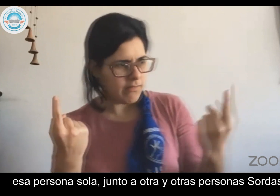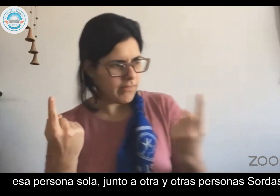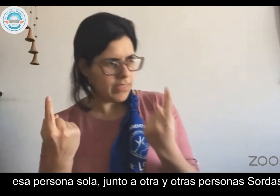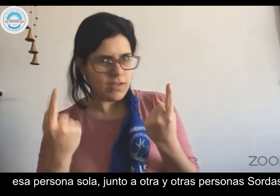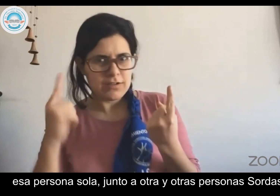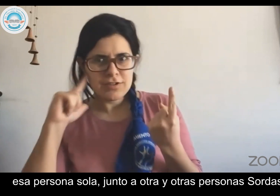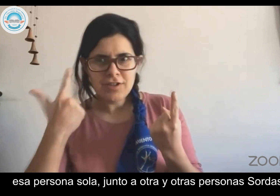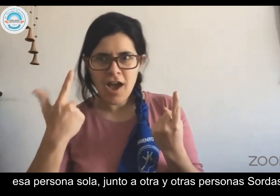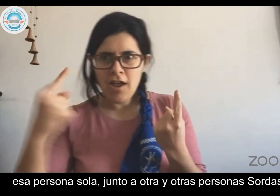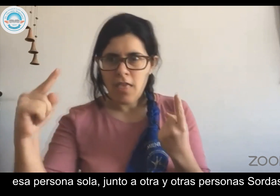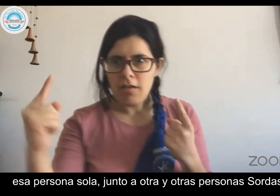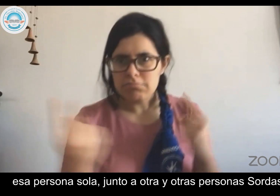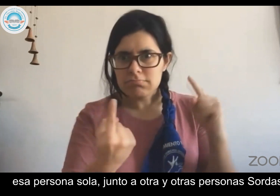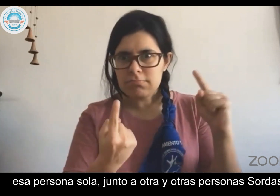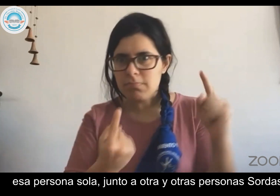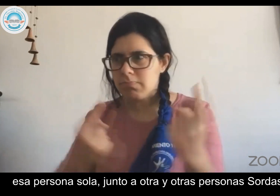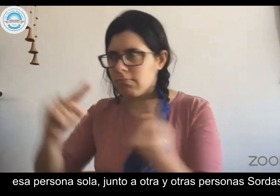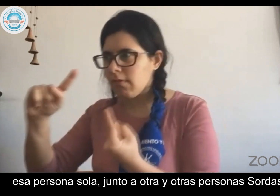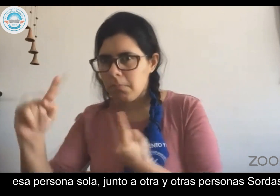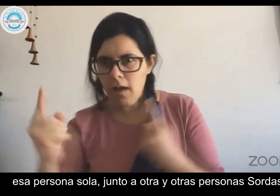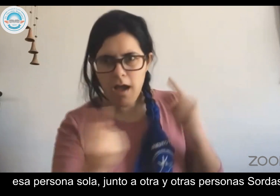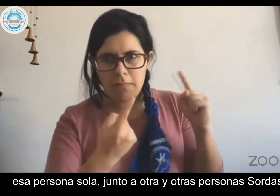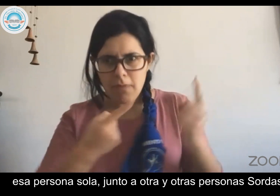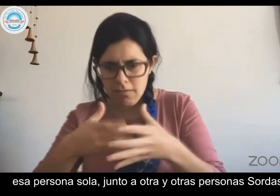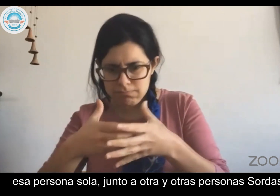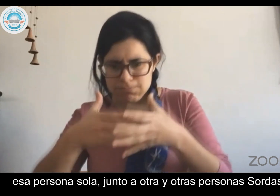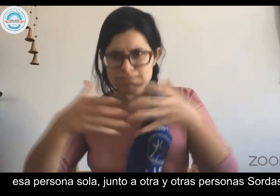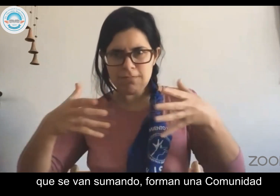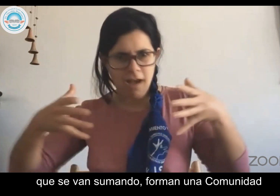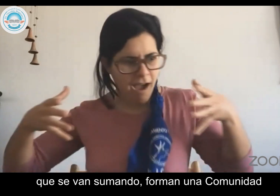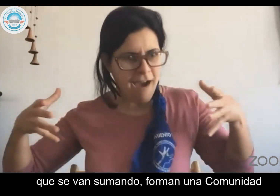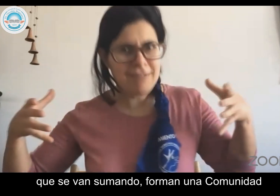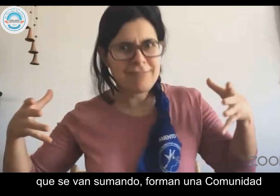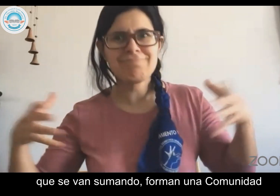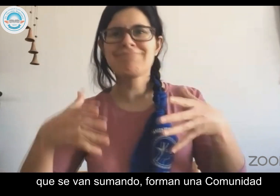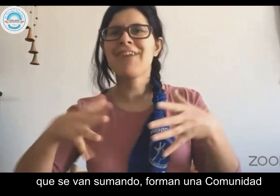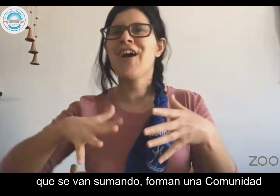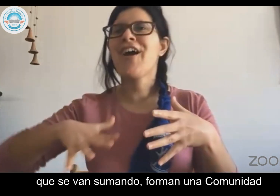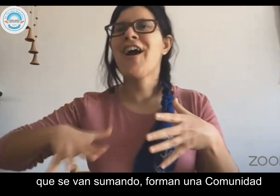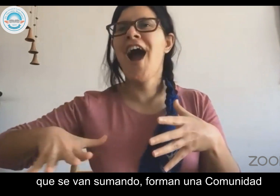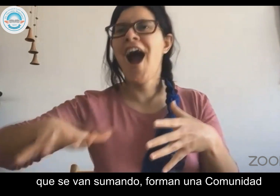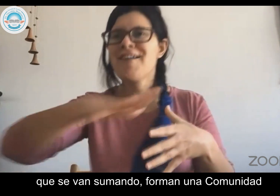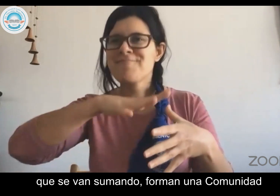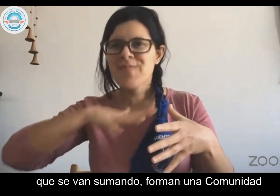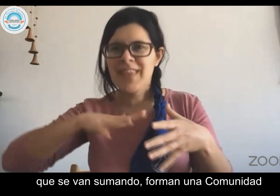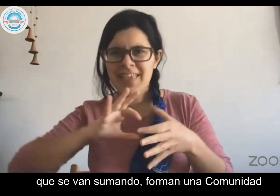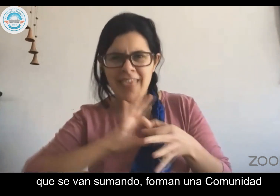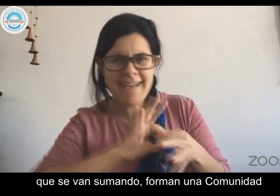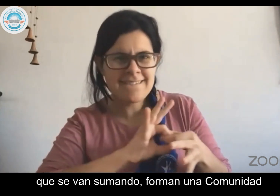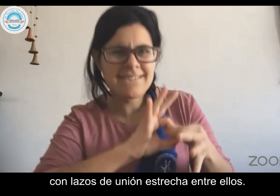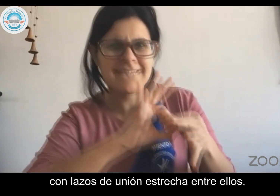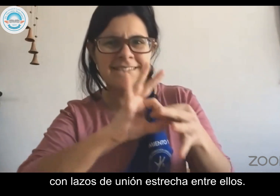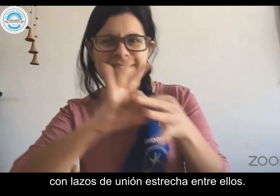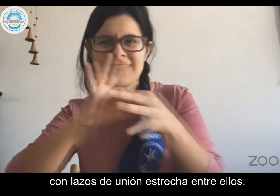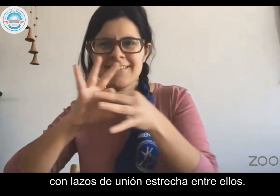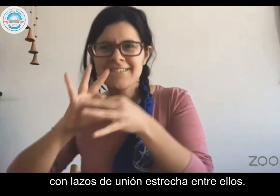Esa persona sola junto a otra y otras personas sordas que se van sumando forman una comunidad con lazos de unión